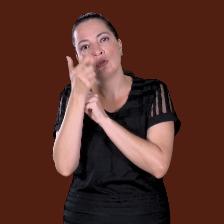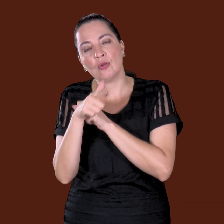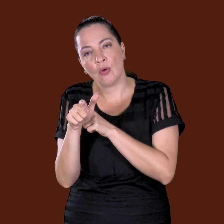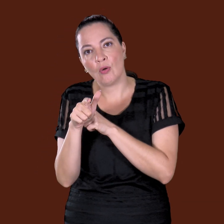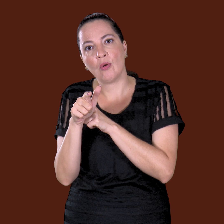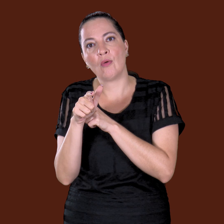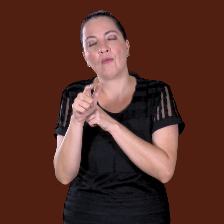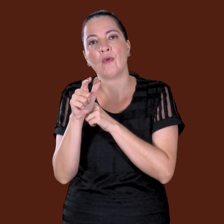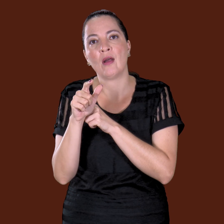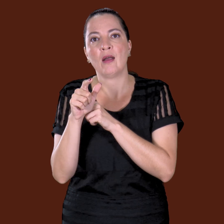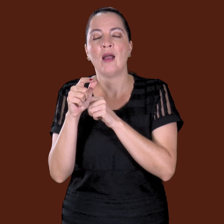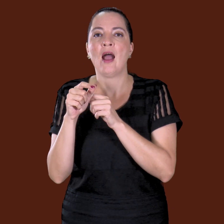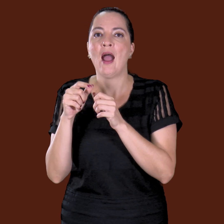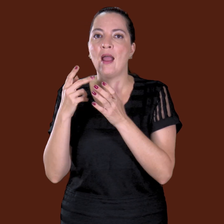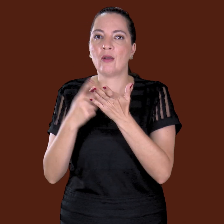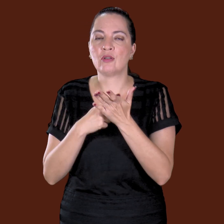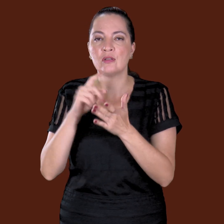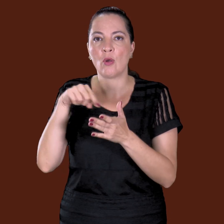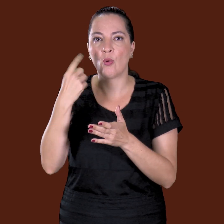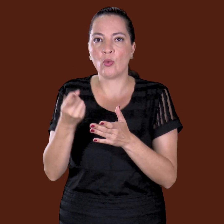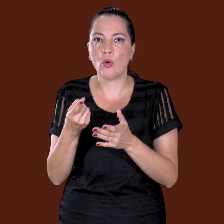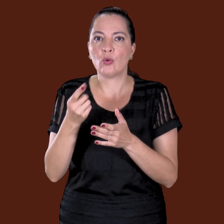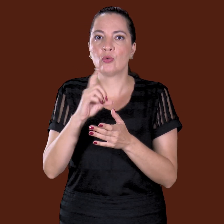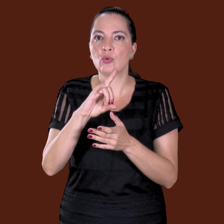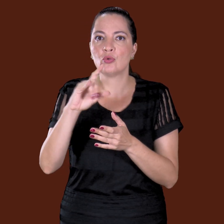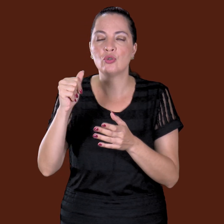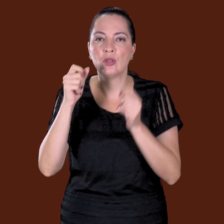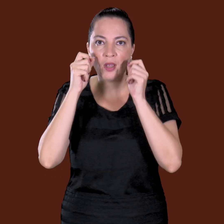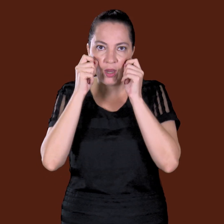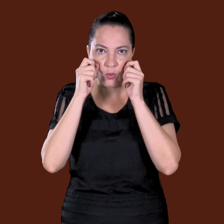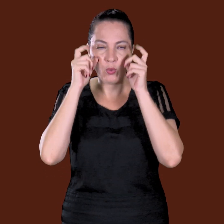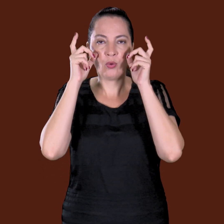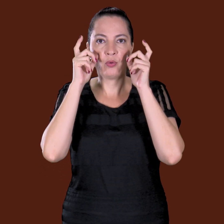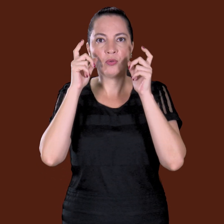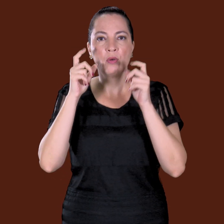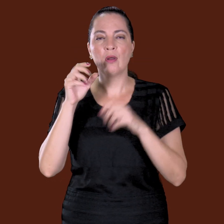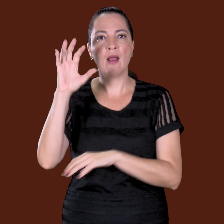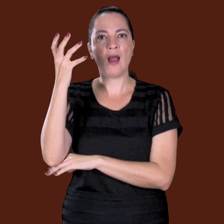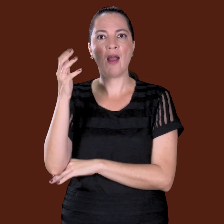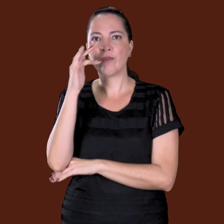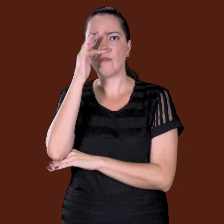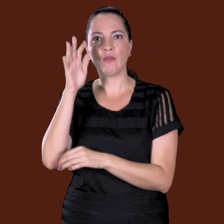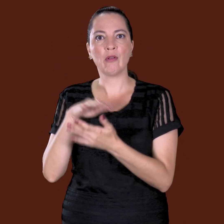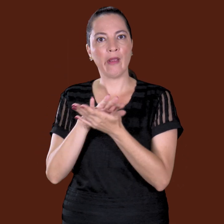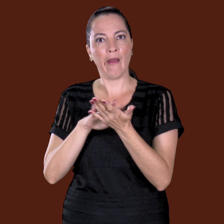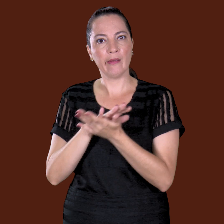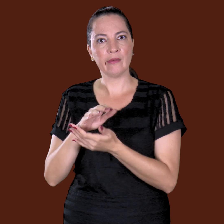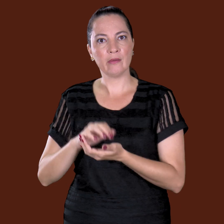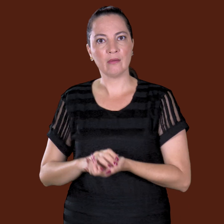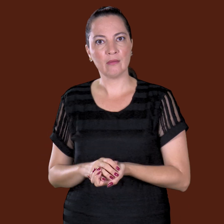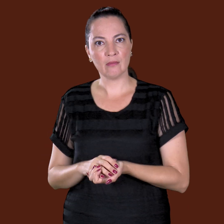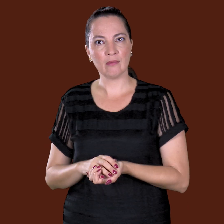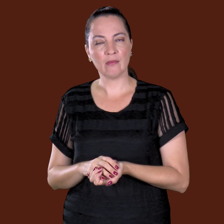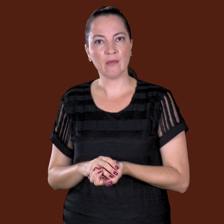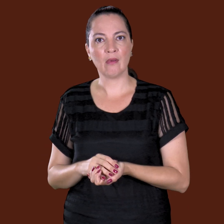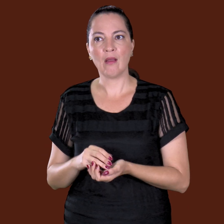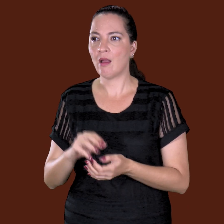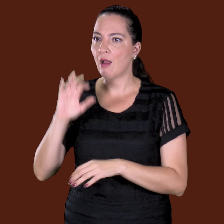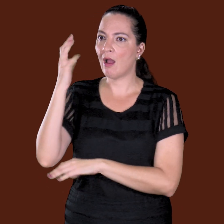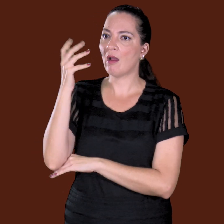E no que ele deitou e dormiu de novo, no outro dia eles acordaram. E o pé nem tinha florido nada não, sabia? No outro dia, quando eles acordaram lá, a